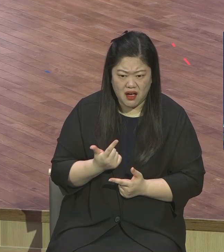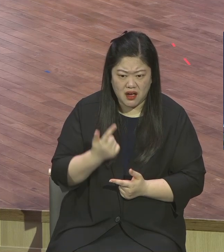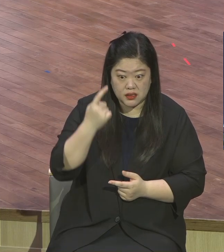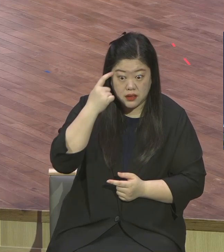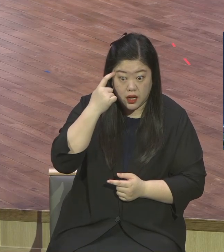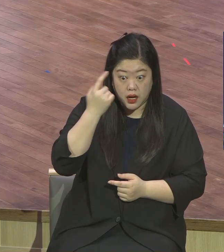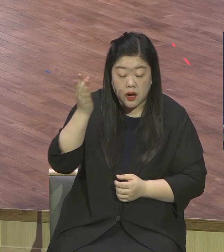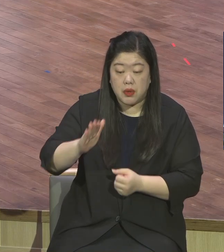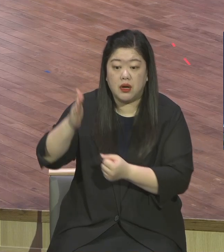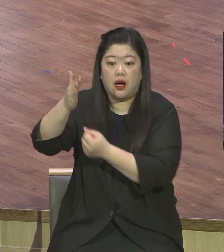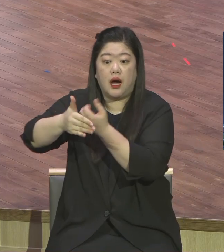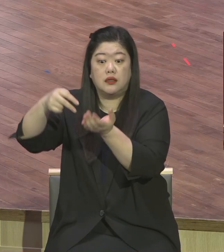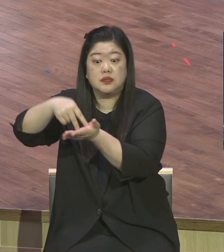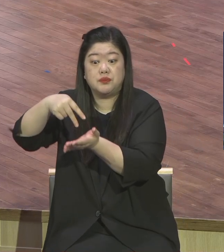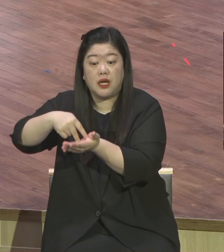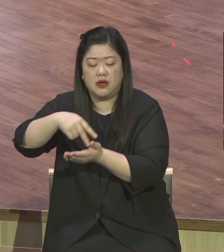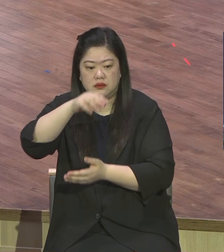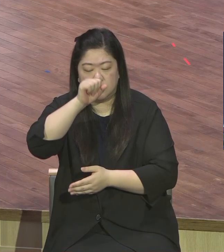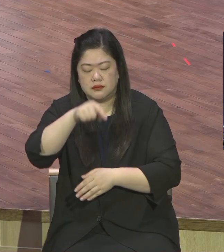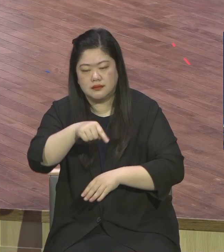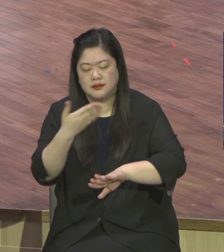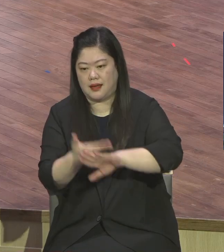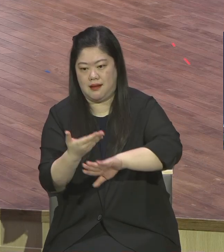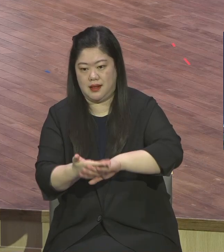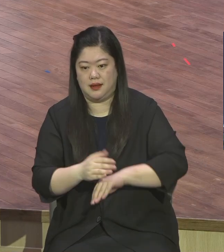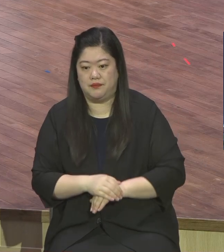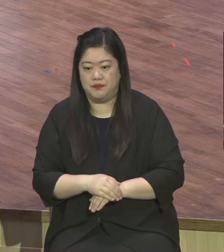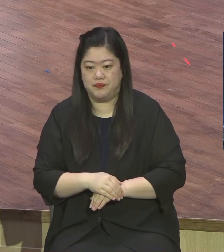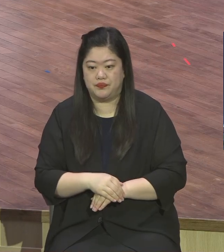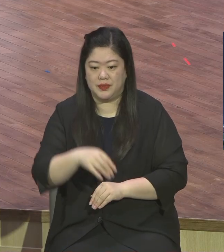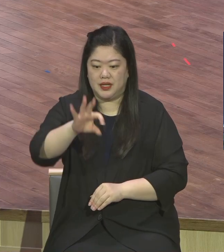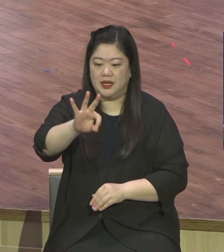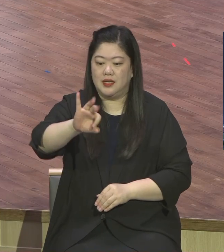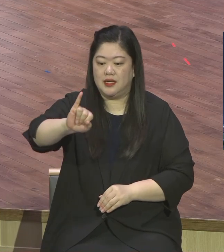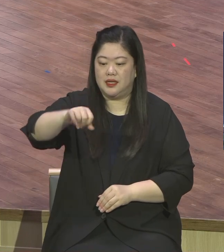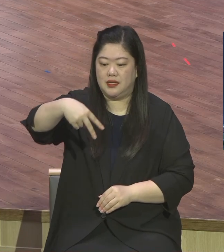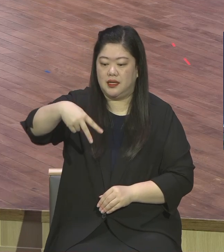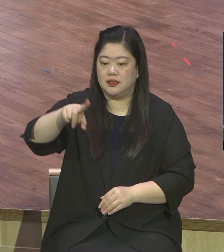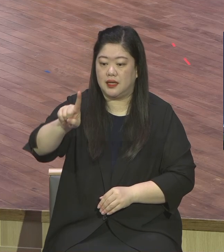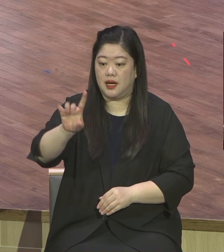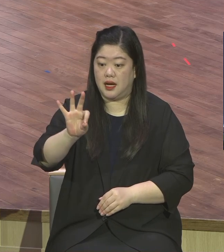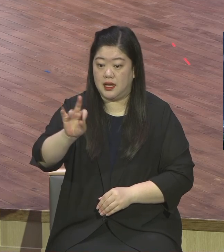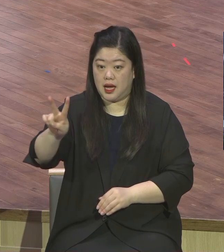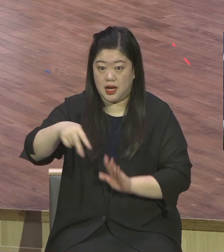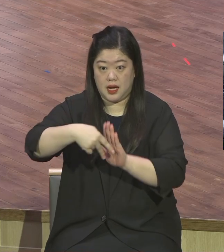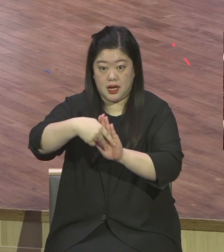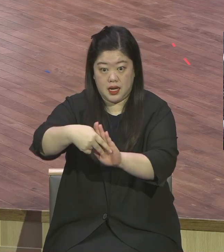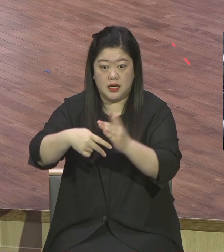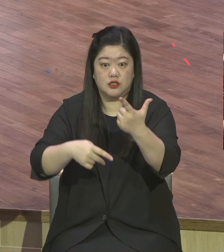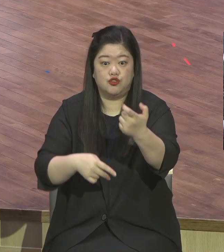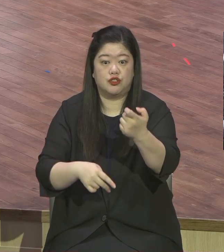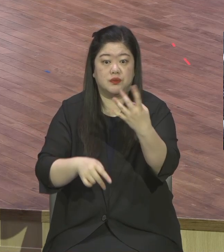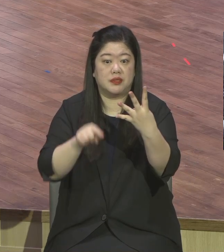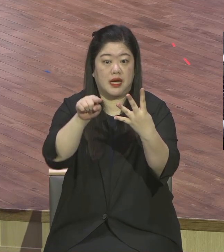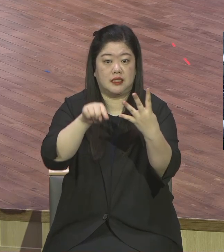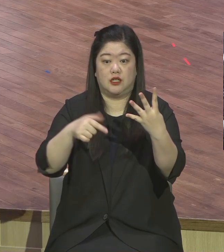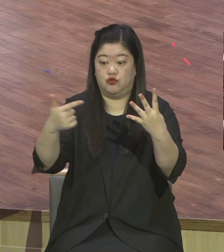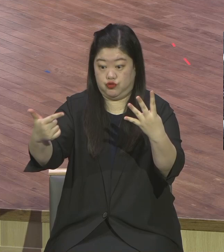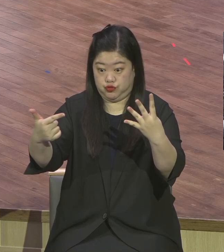인간이 선하다는 말은 2사 64장 6절에 보면 무릇 우리는 다 부정한 자 같다 하세요